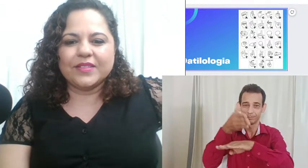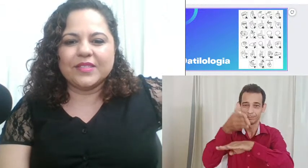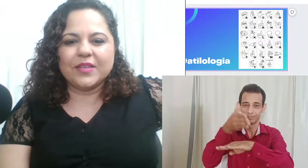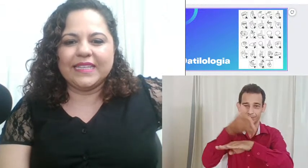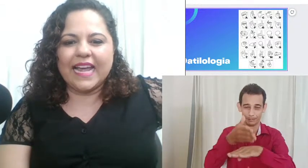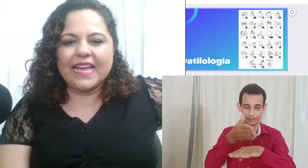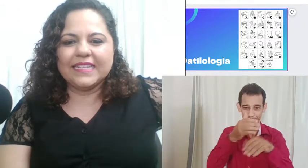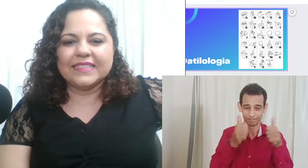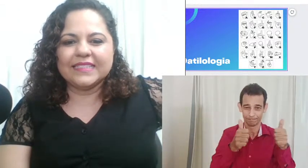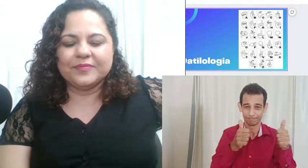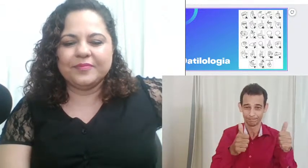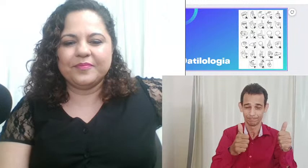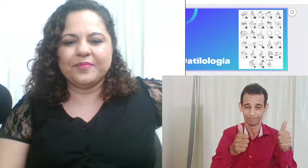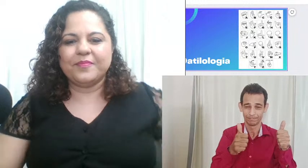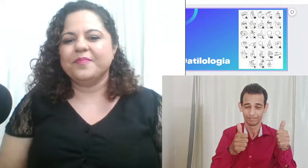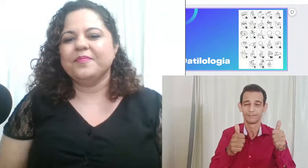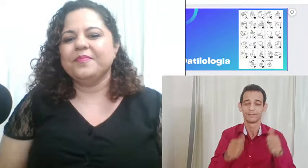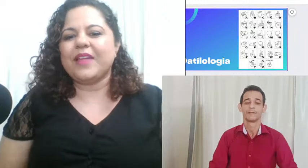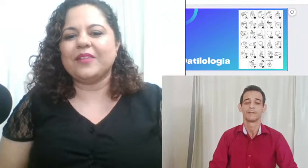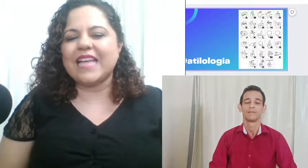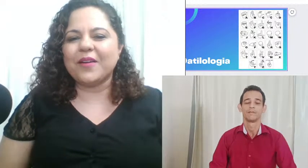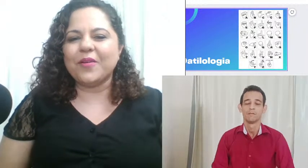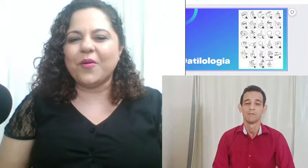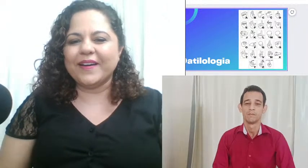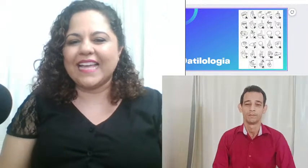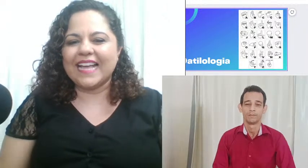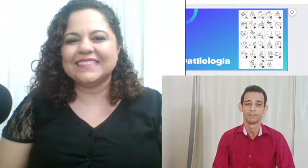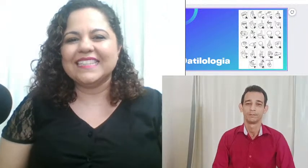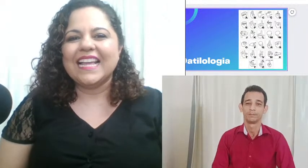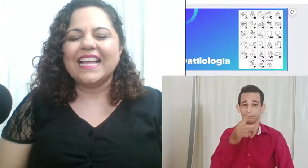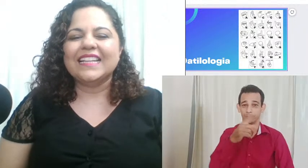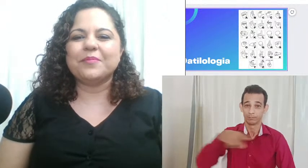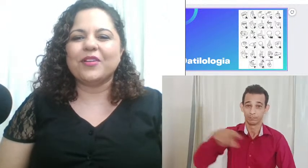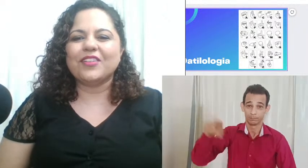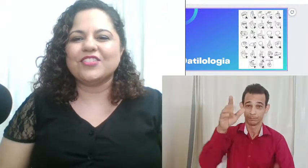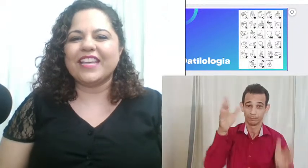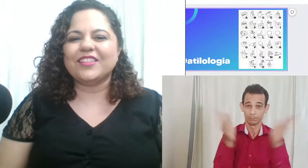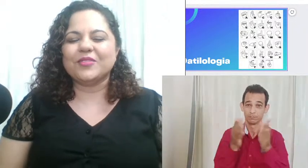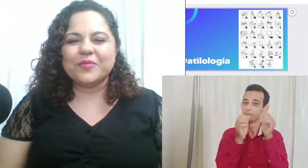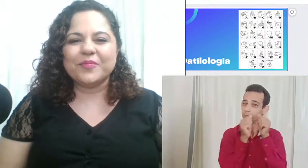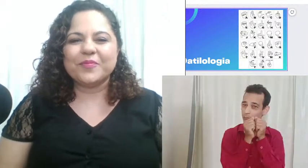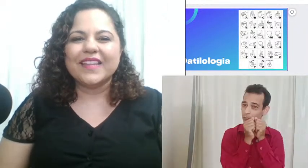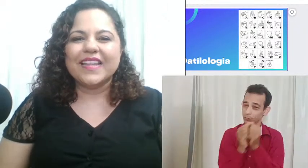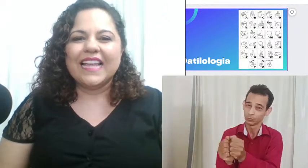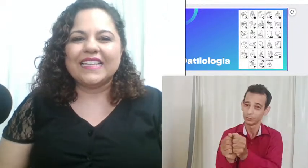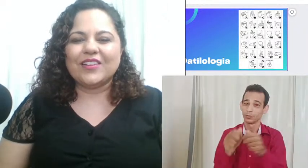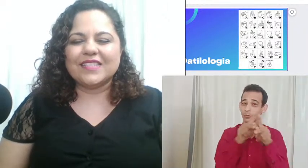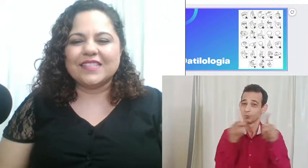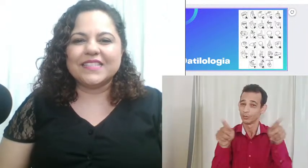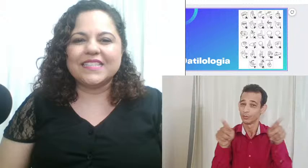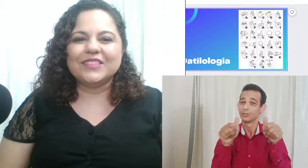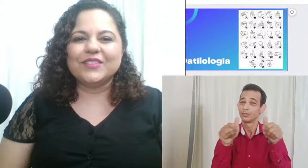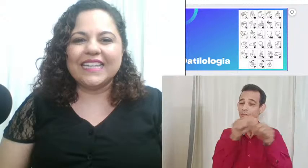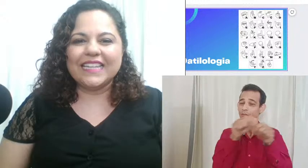entrar para nos acompanhar nesse projeto que nós estamos dando início.